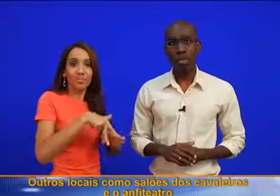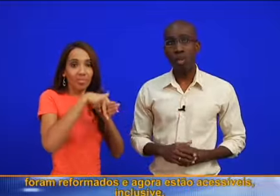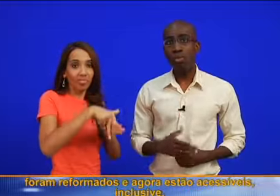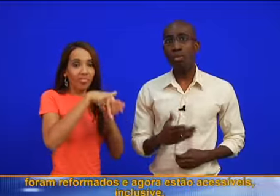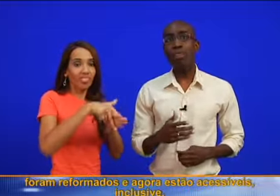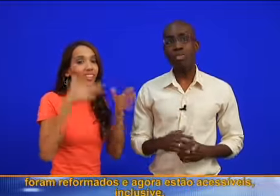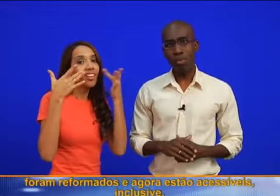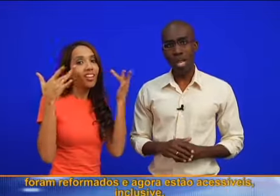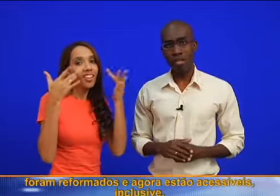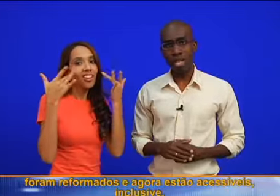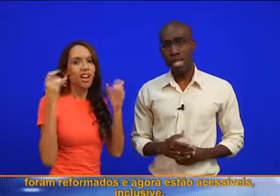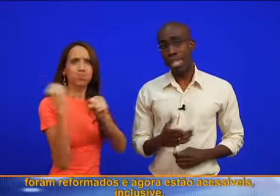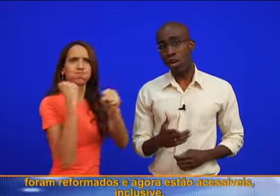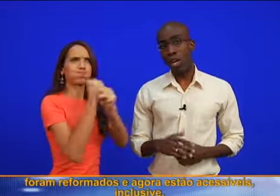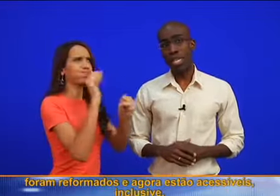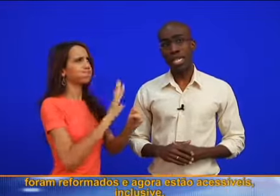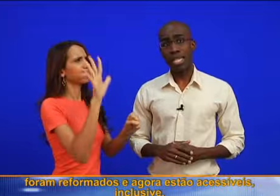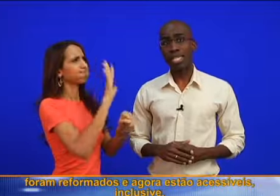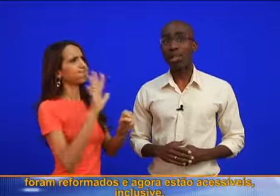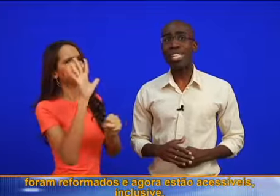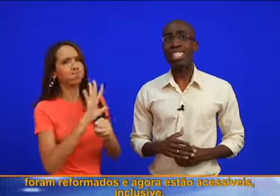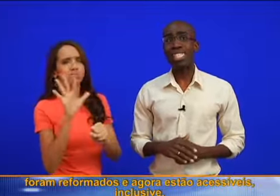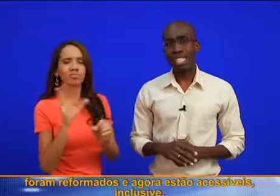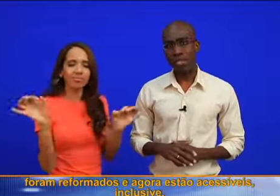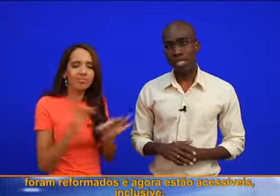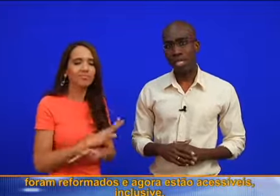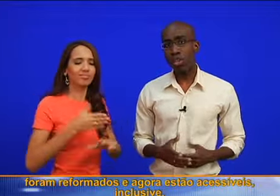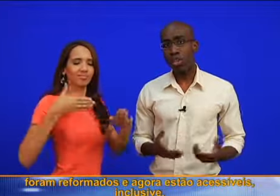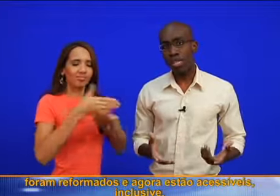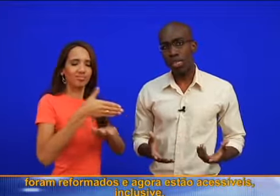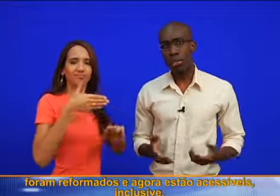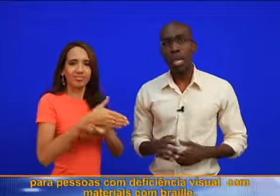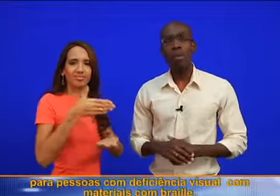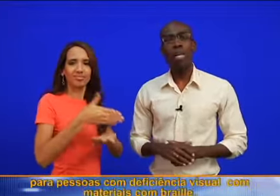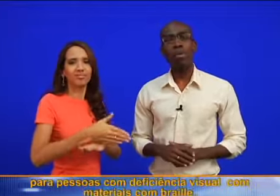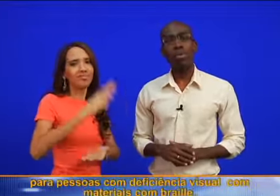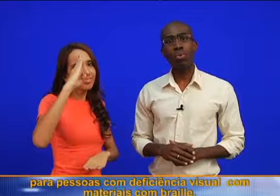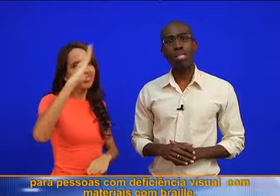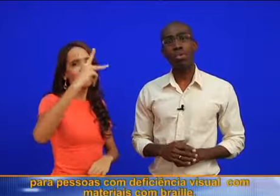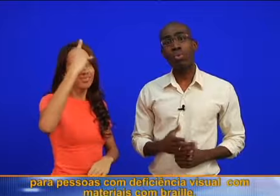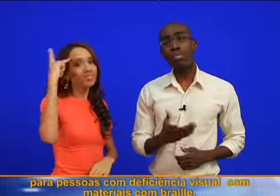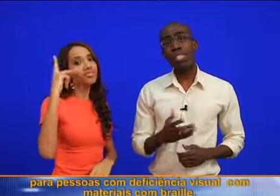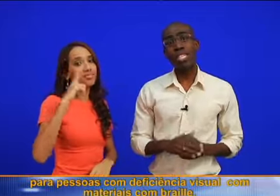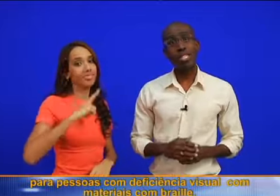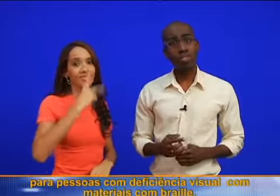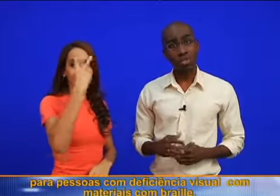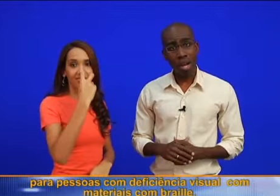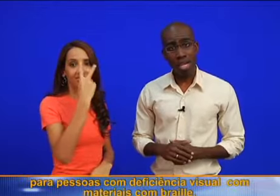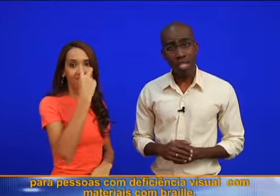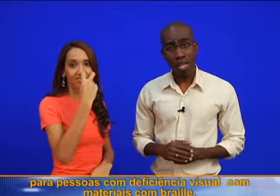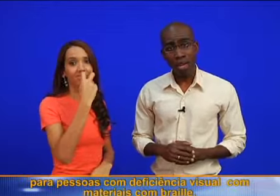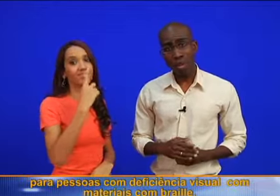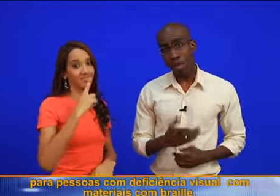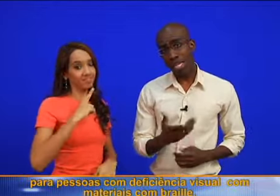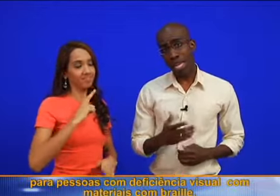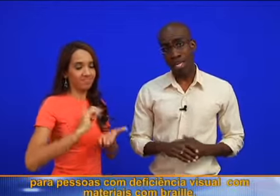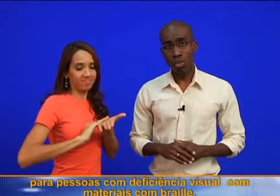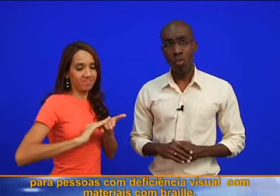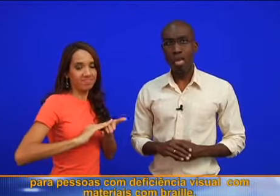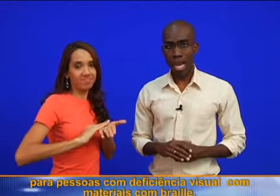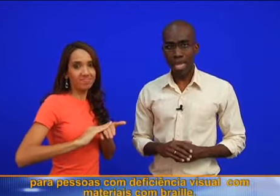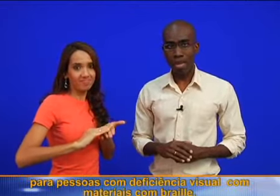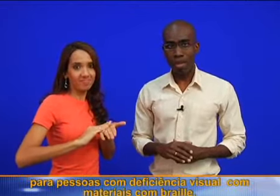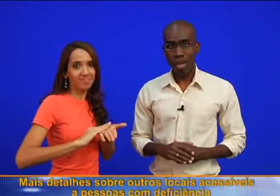Amfiteatro, foram reformados e agora estão acessíveis, inclusive para pessoas com deficiências visuais, com